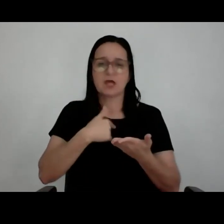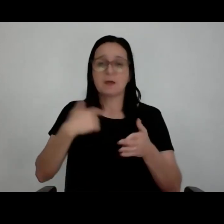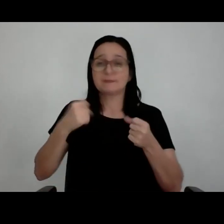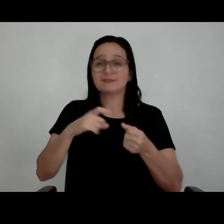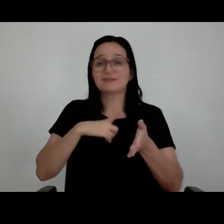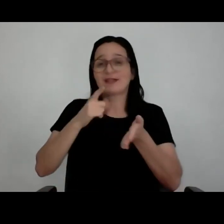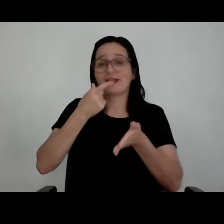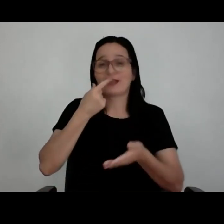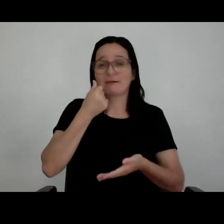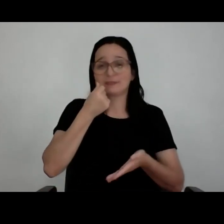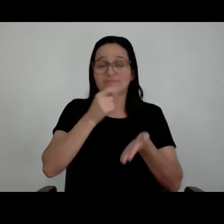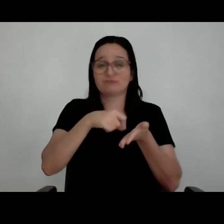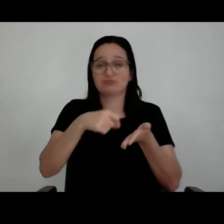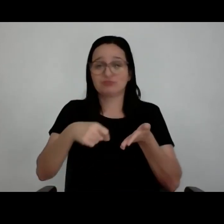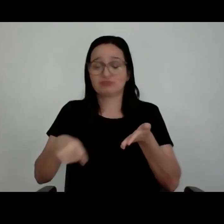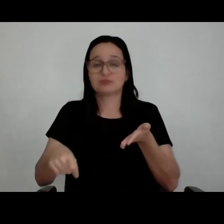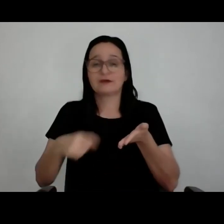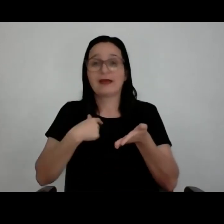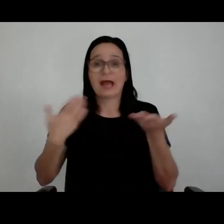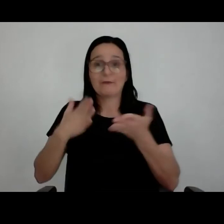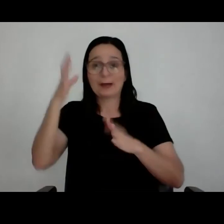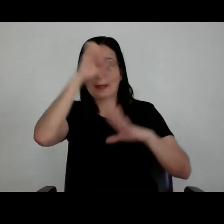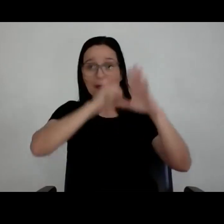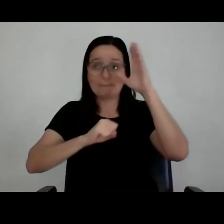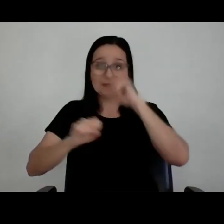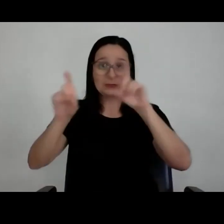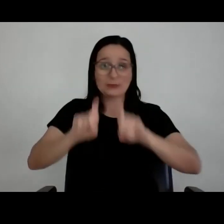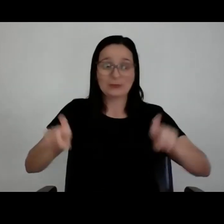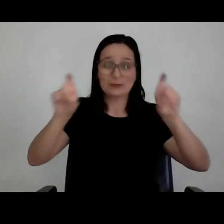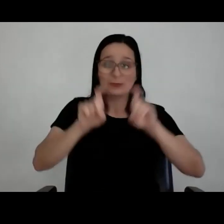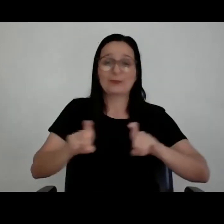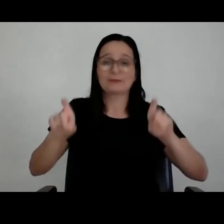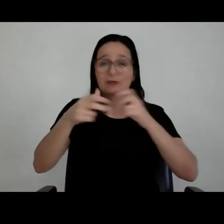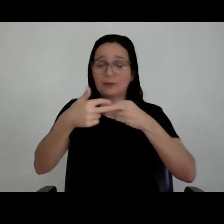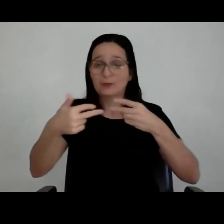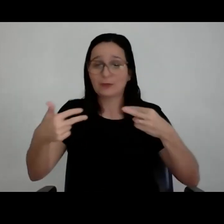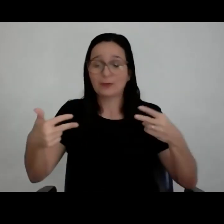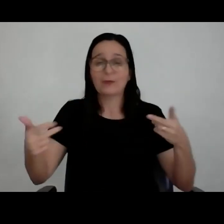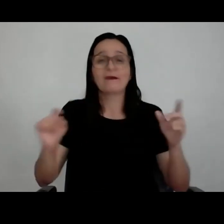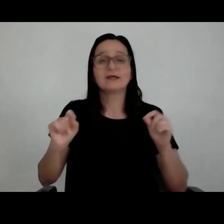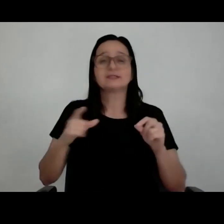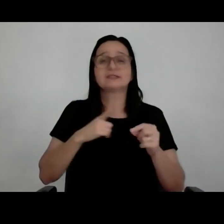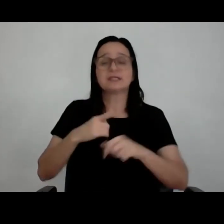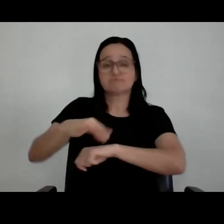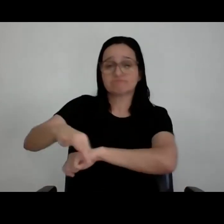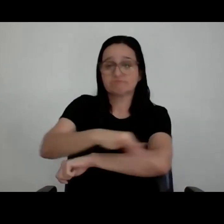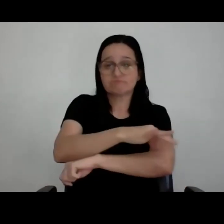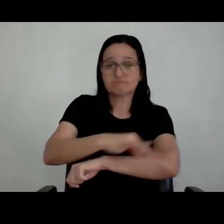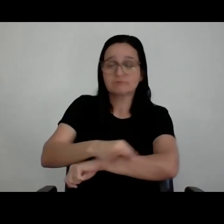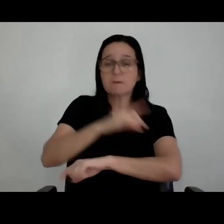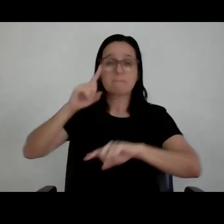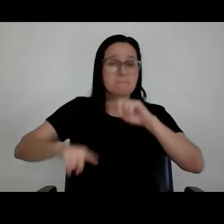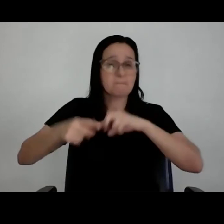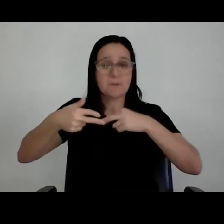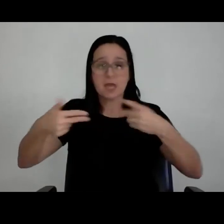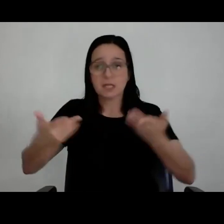né? E a gente passa a aprender a conviver com máquinas, computadores. Hoje em dia, fazer arquitetura com esses instrumentos que vocês têm, que nós temos